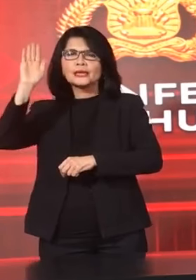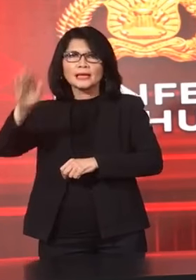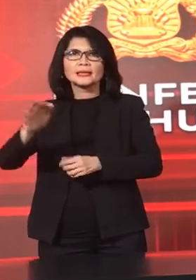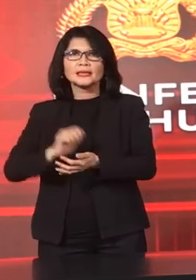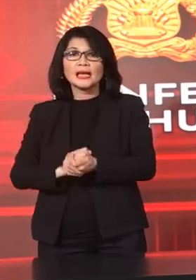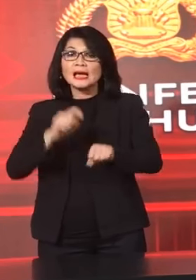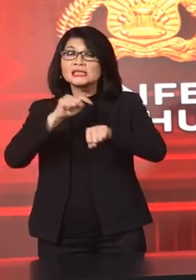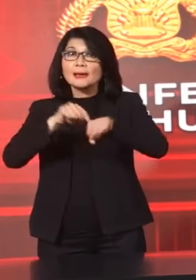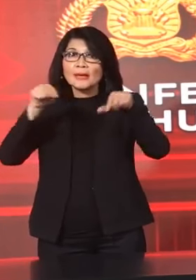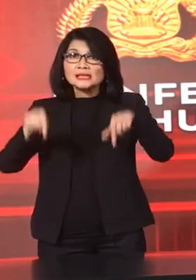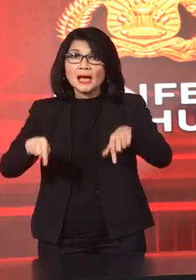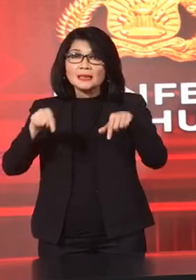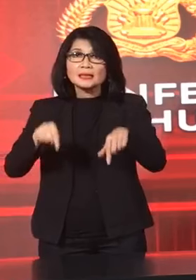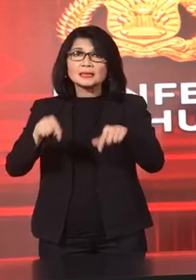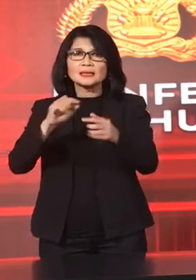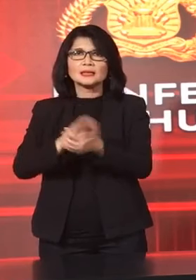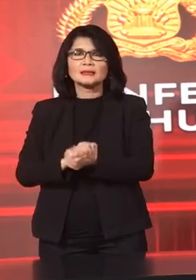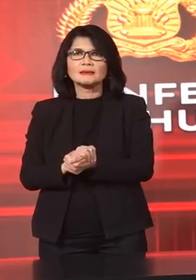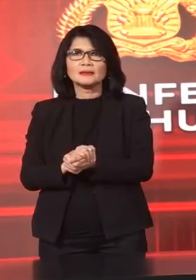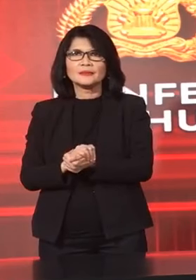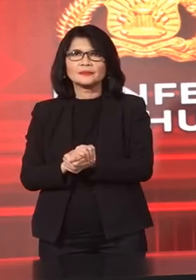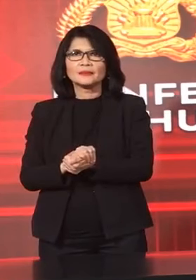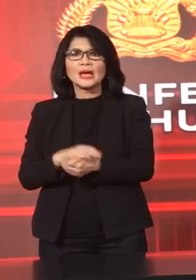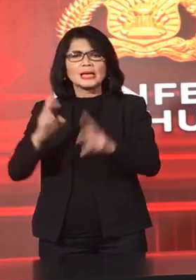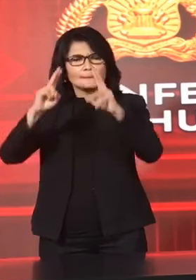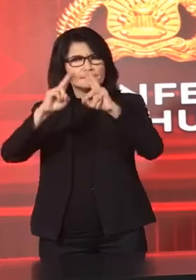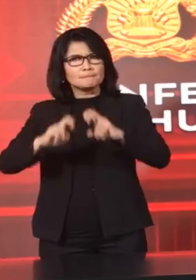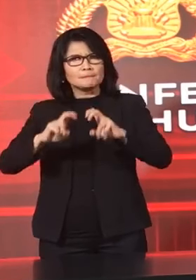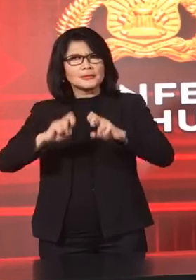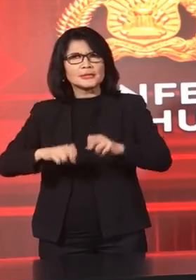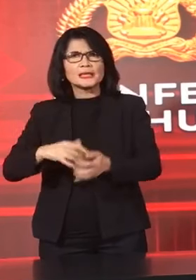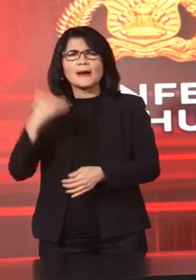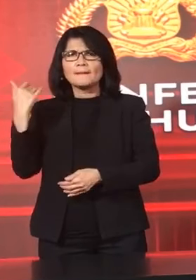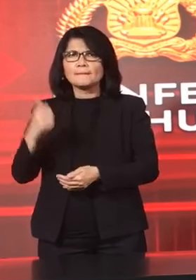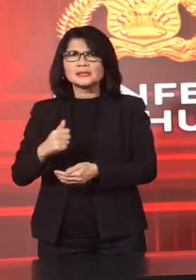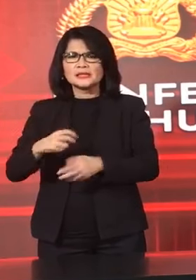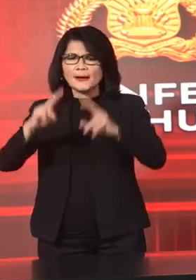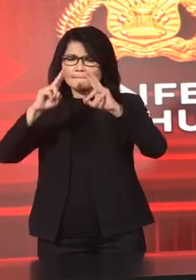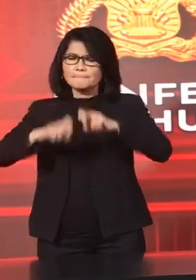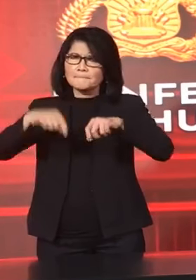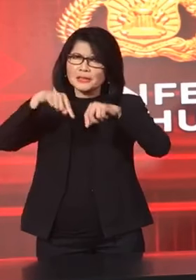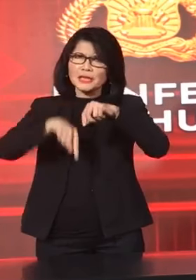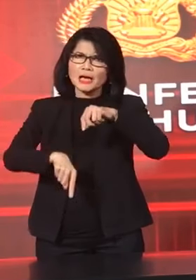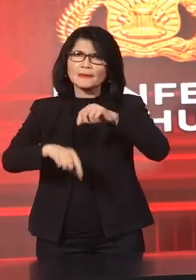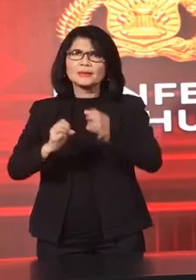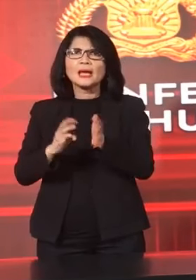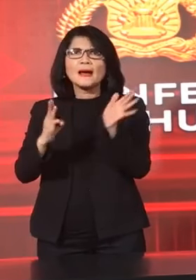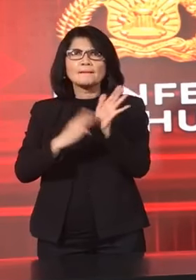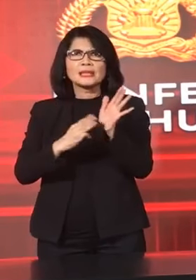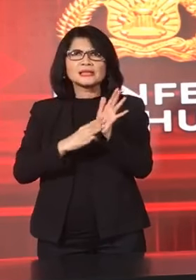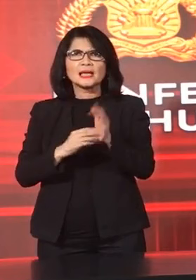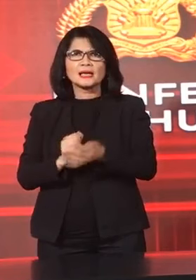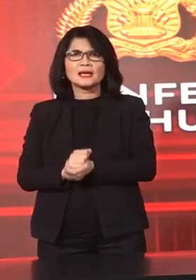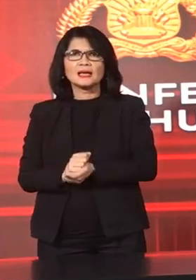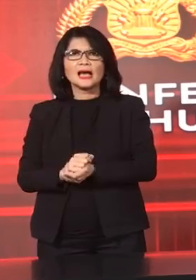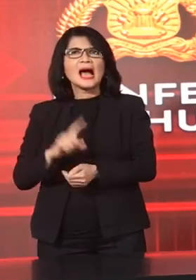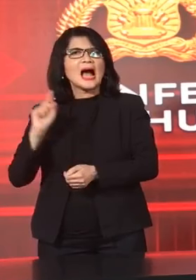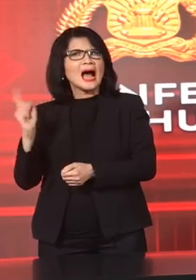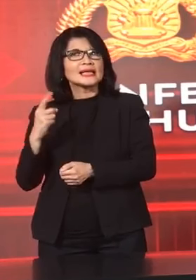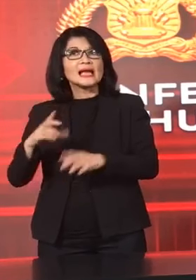Sampai saat ini Kita Penyidik Masih Mendalami Kasus Yang